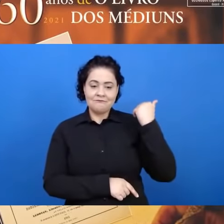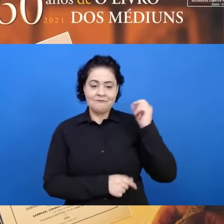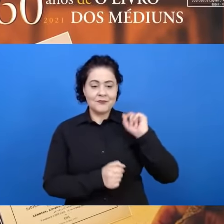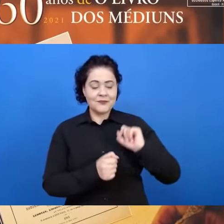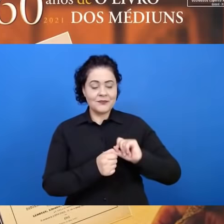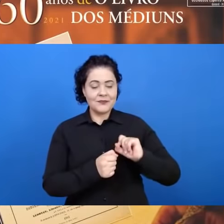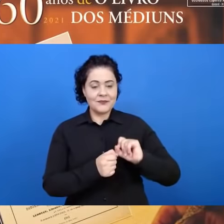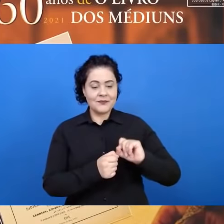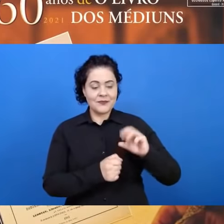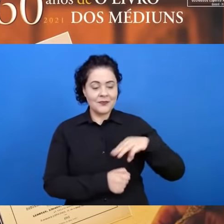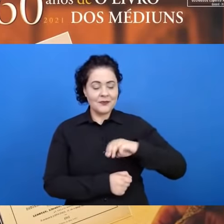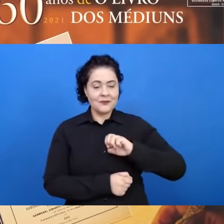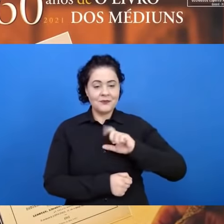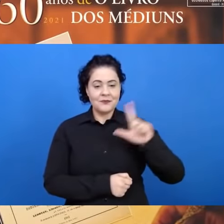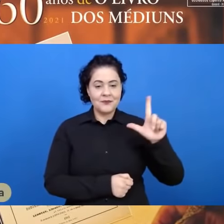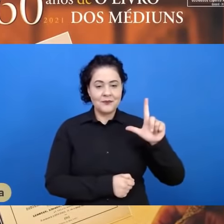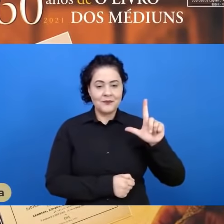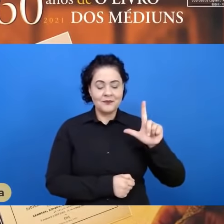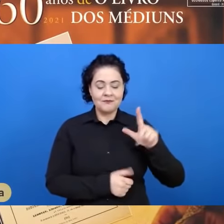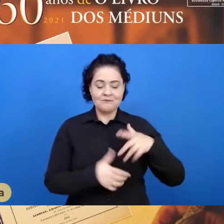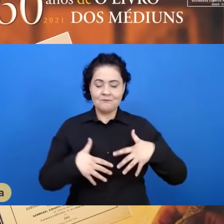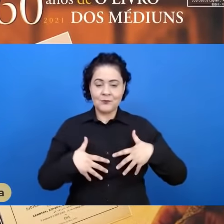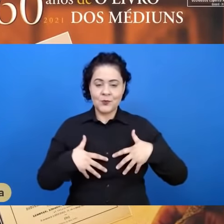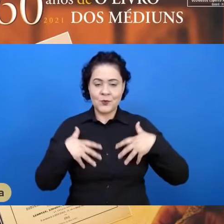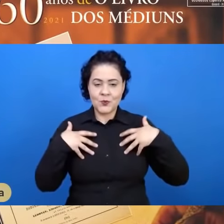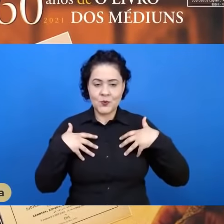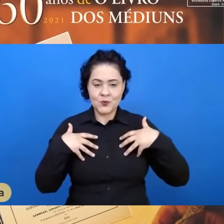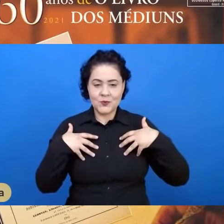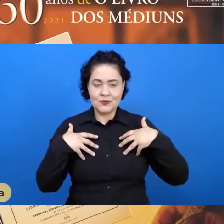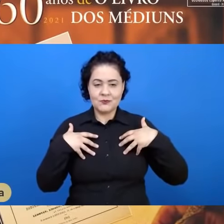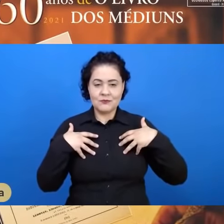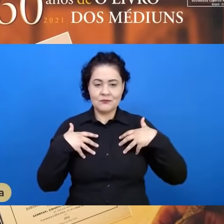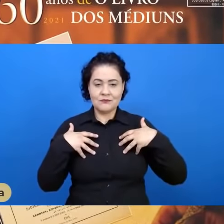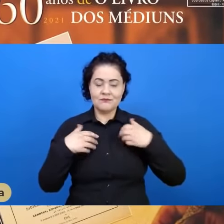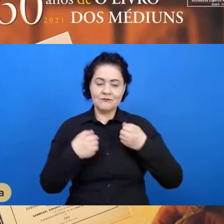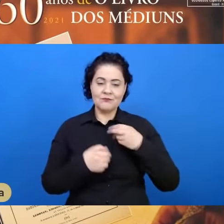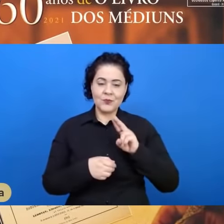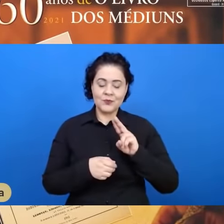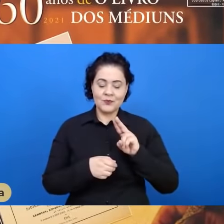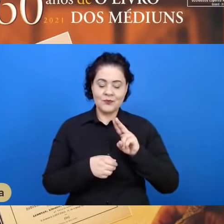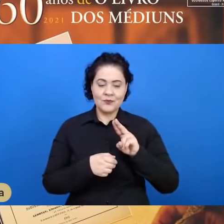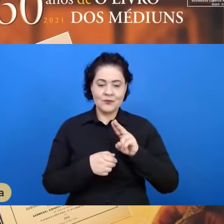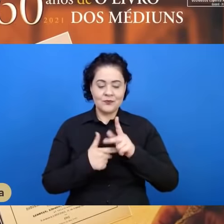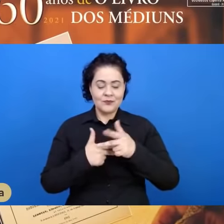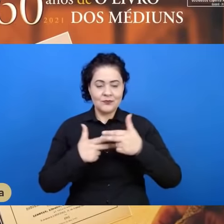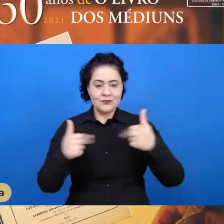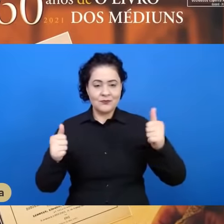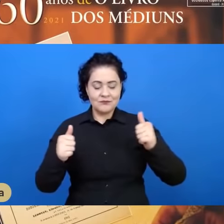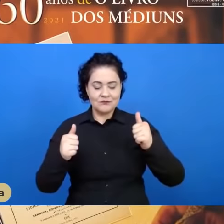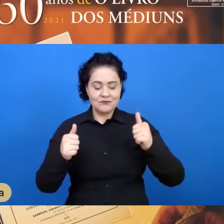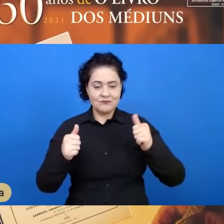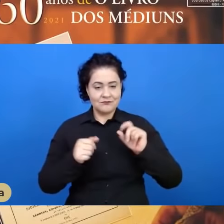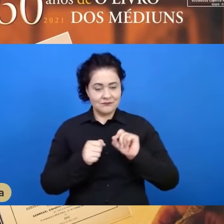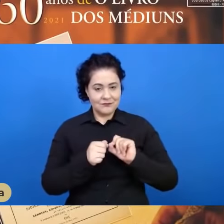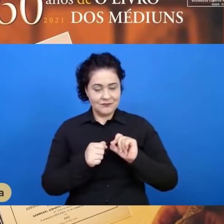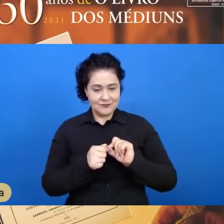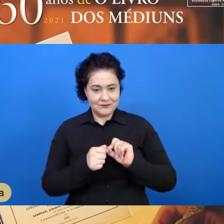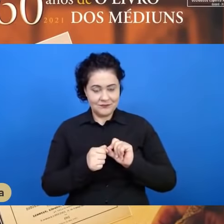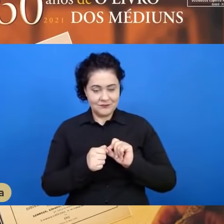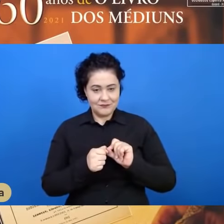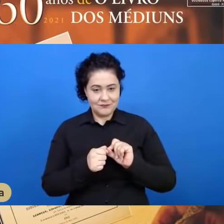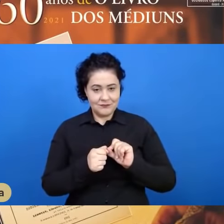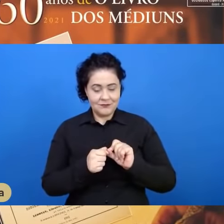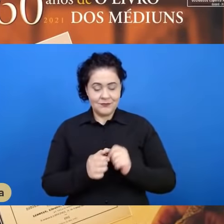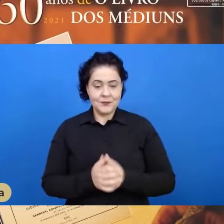das sombras, do orgulho ou da vaidade. Então, é muito bonito a gente ir